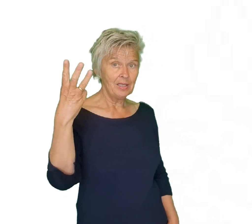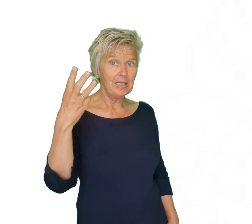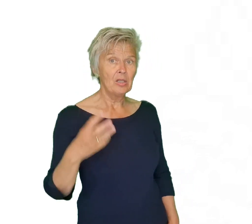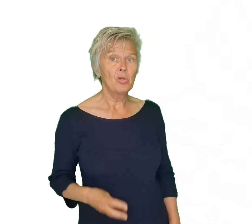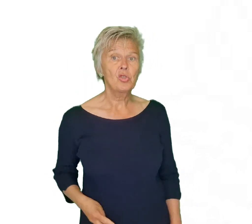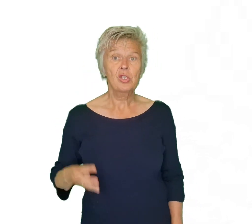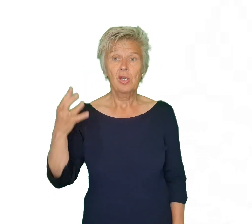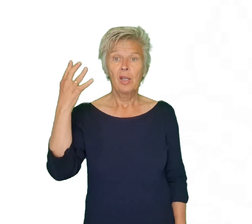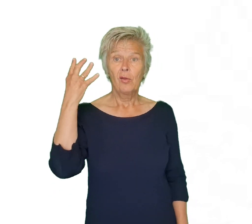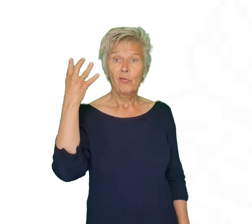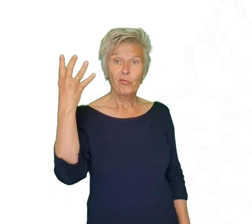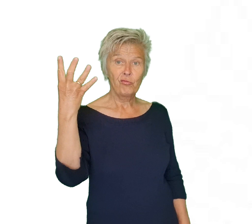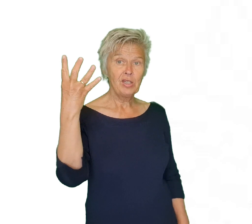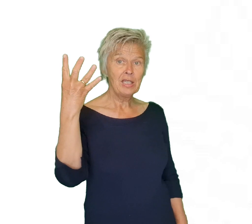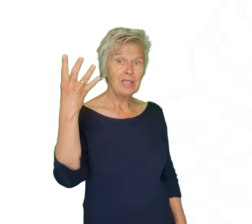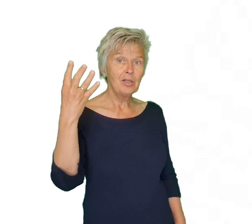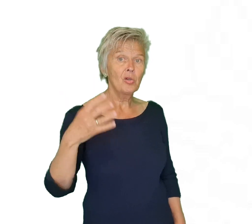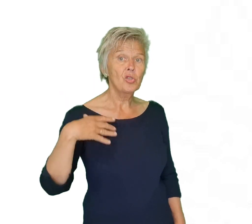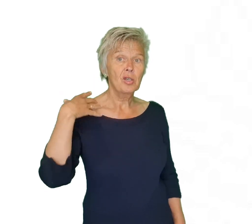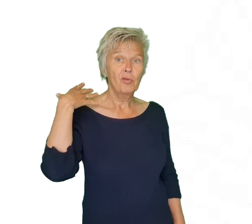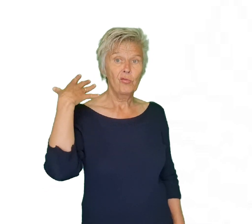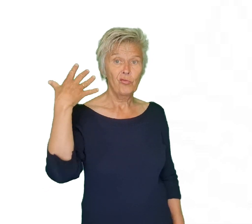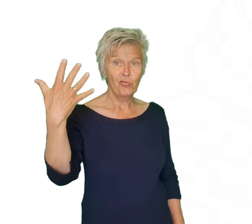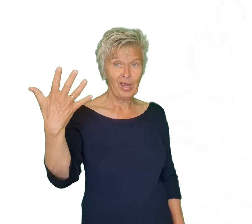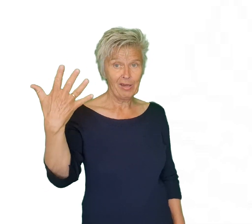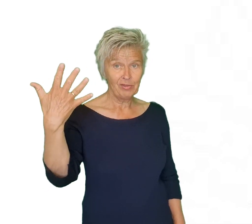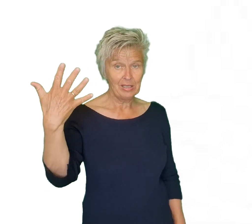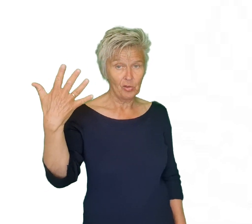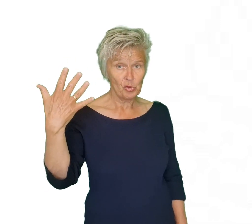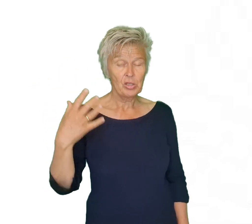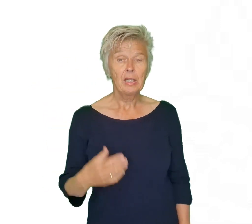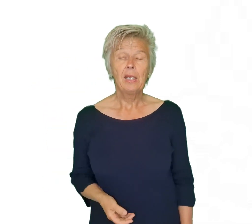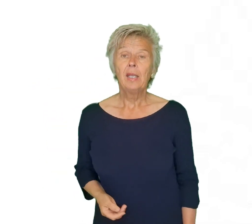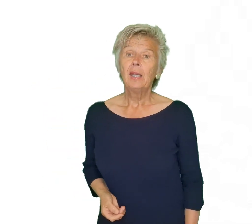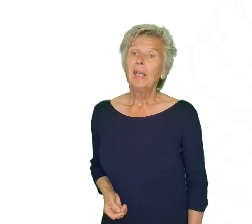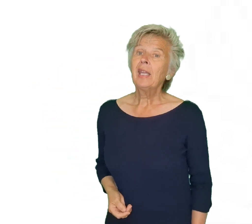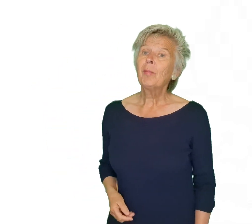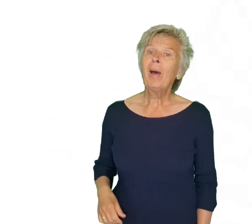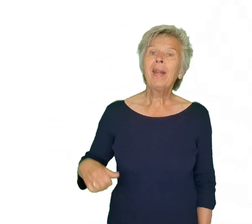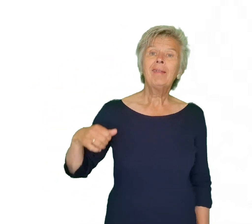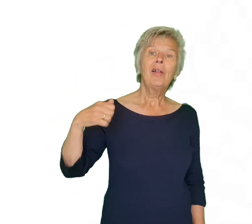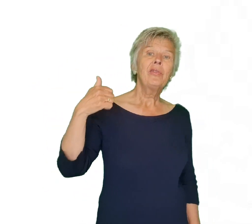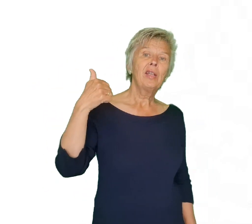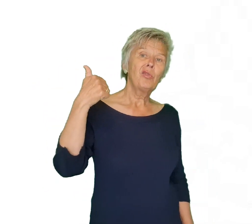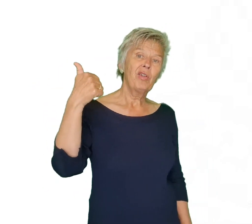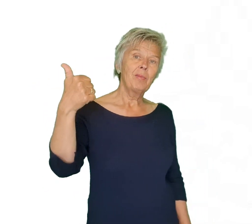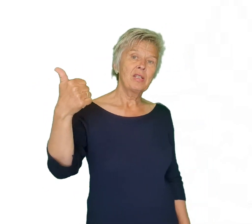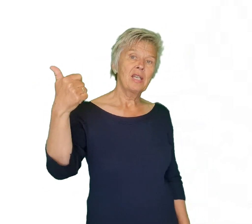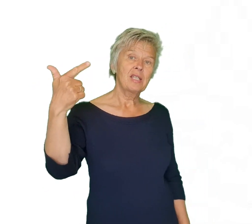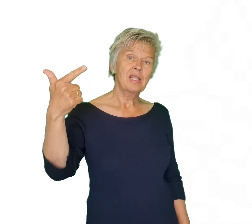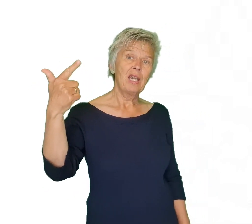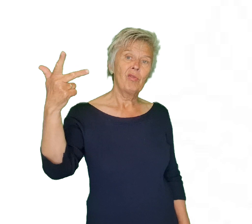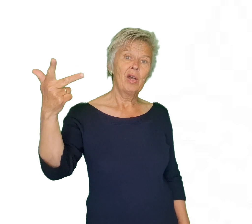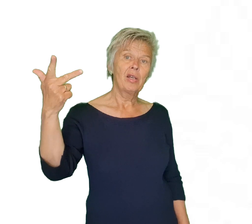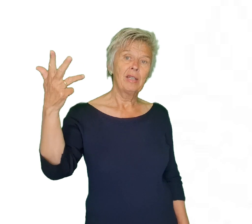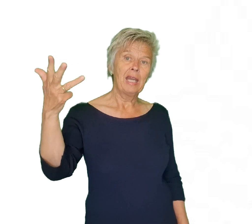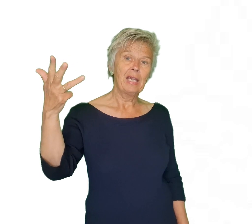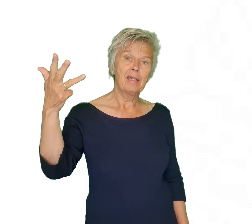Drie dino's Vier dino's Vijf dino's In gebarentaal tel je verder met zes, zeven, acht, negen